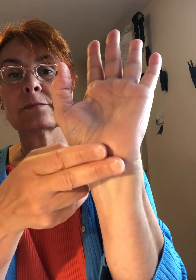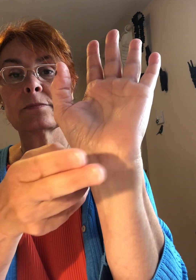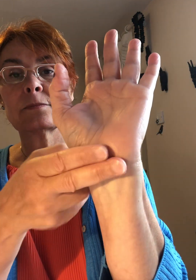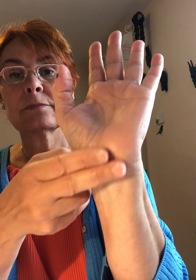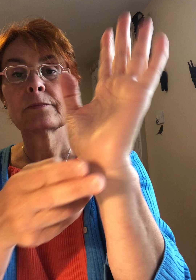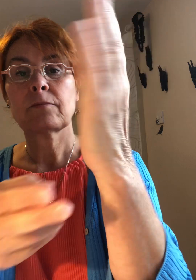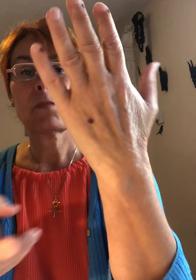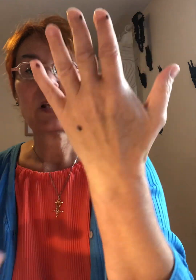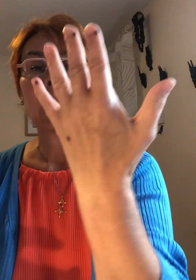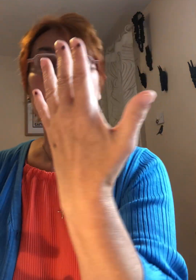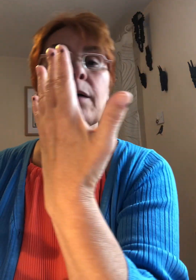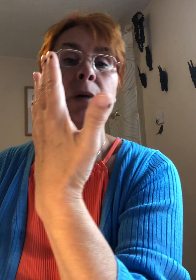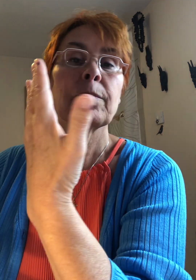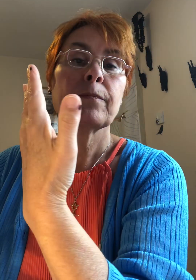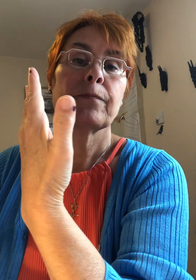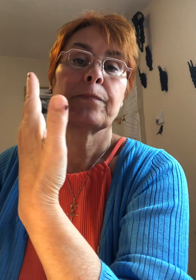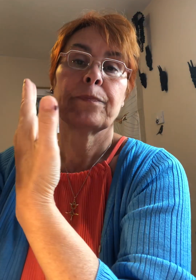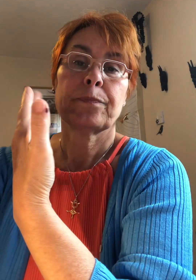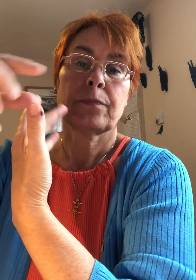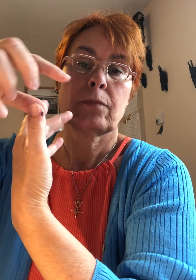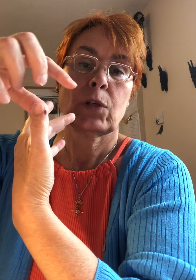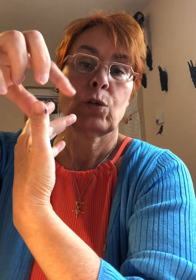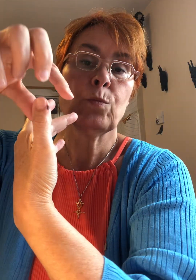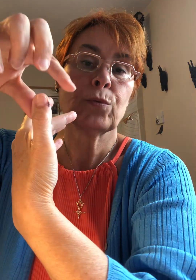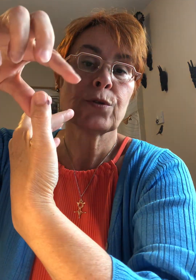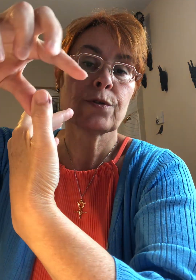la main le pouce